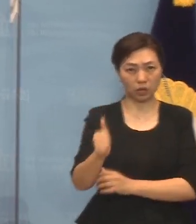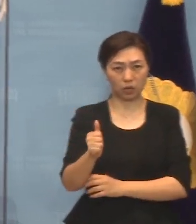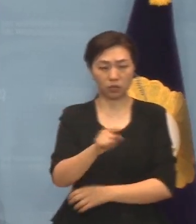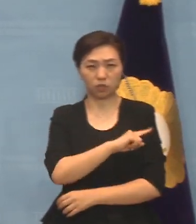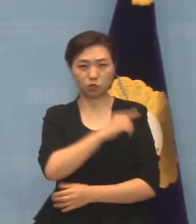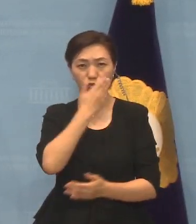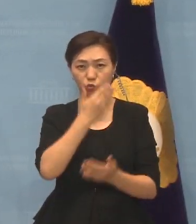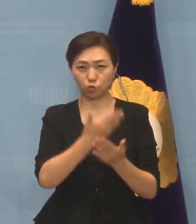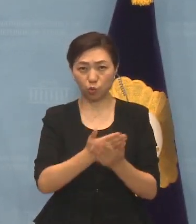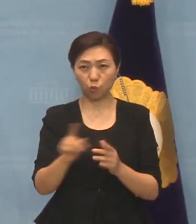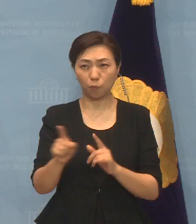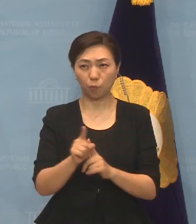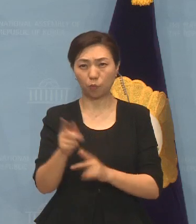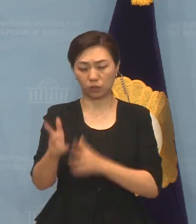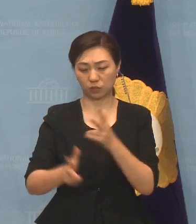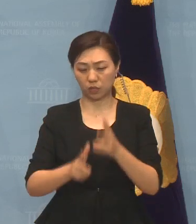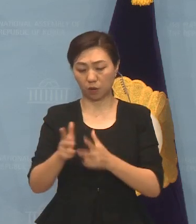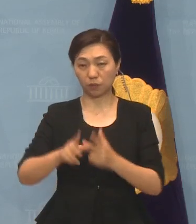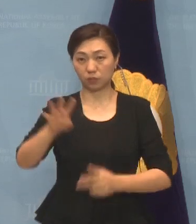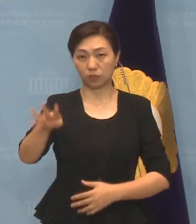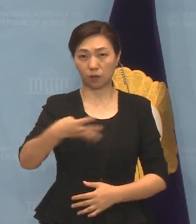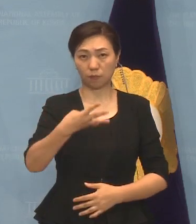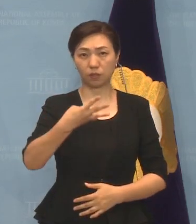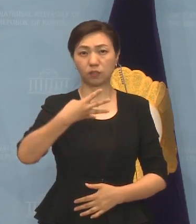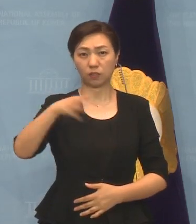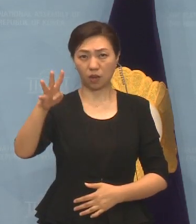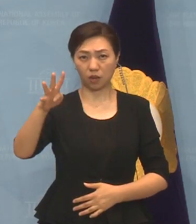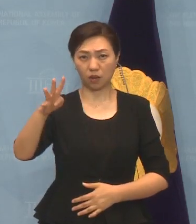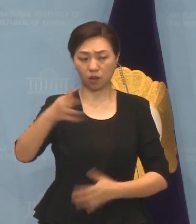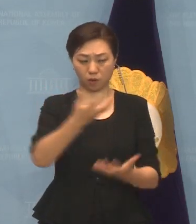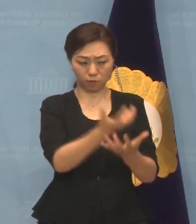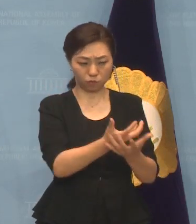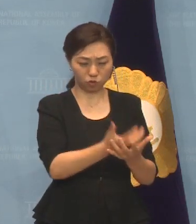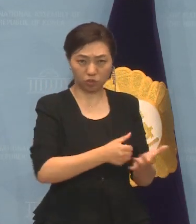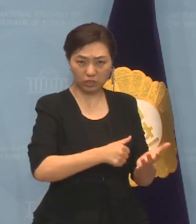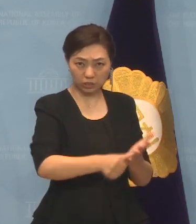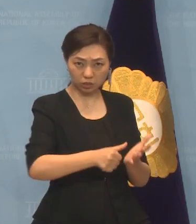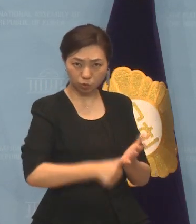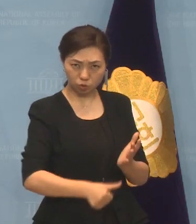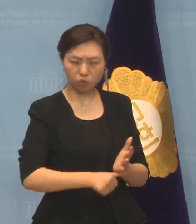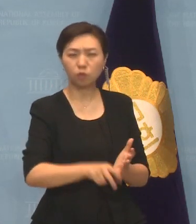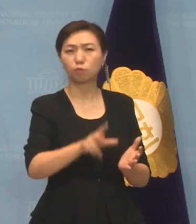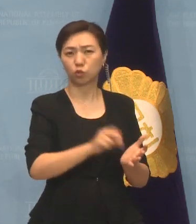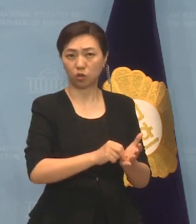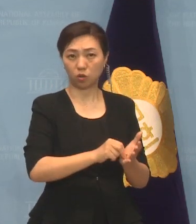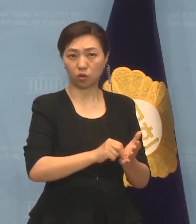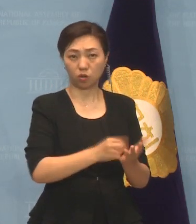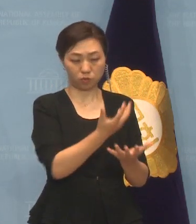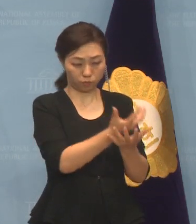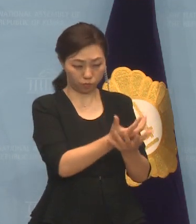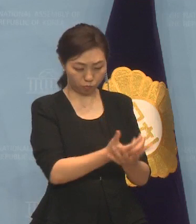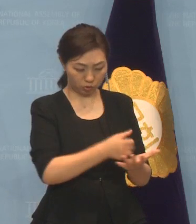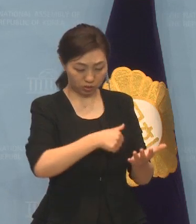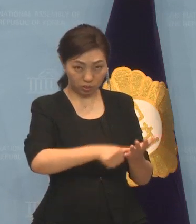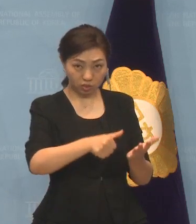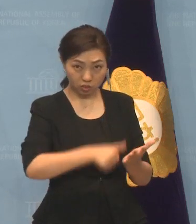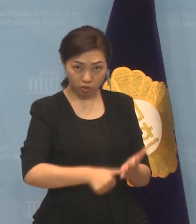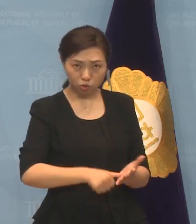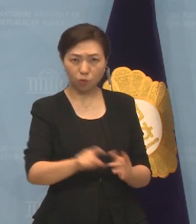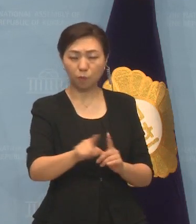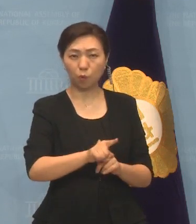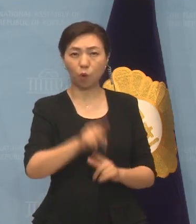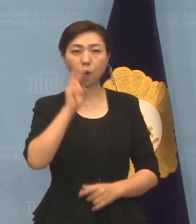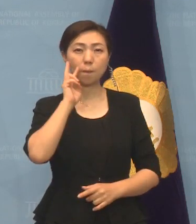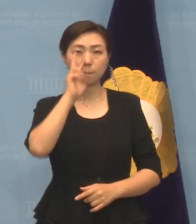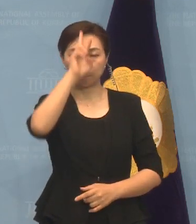444건의 문건을 삭제했다는 것이었습니다. 그런데 삭제된 문건의 상당수는 박근혜